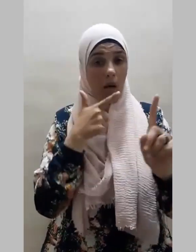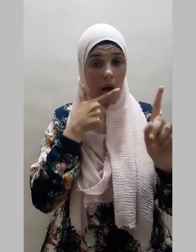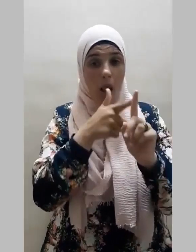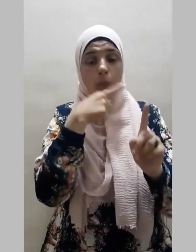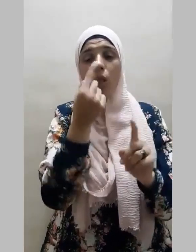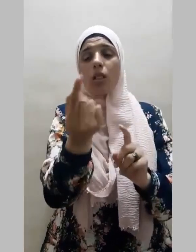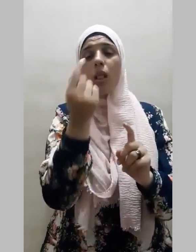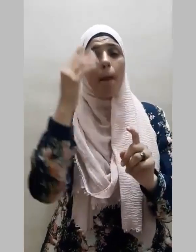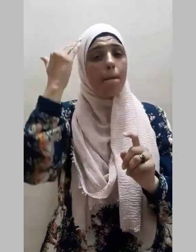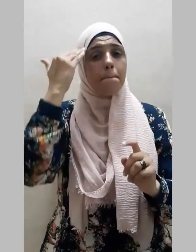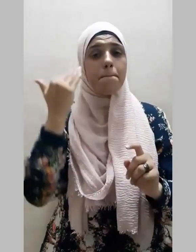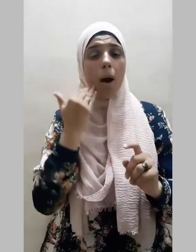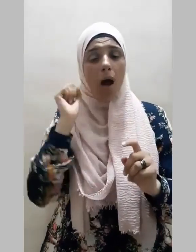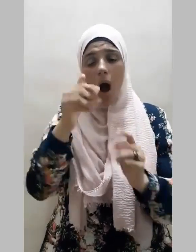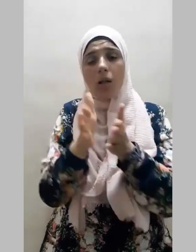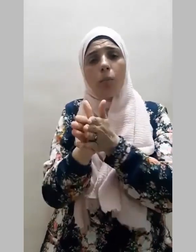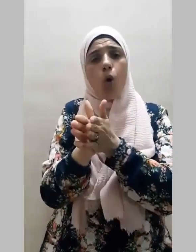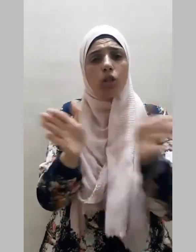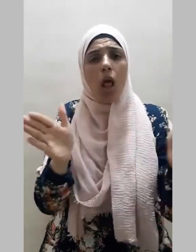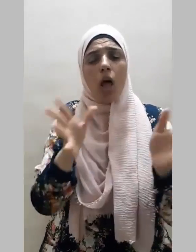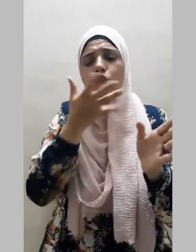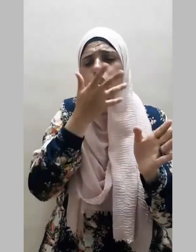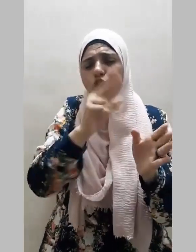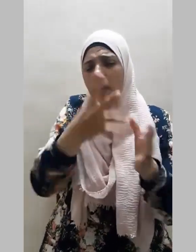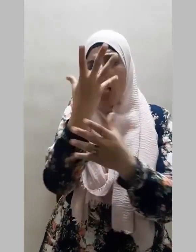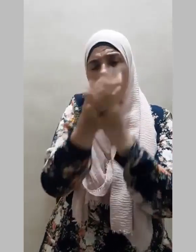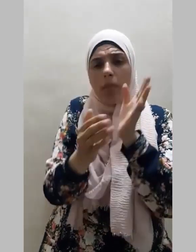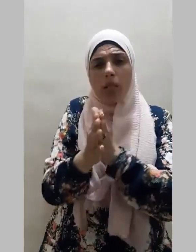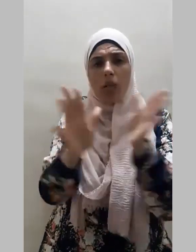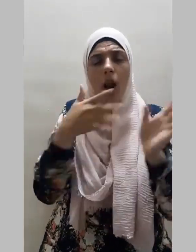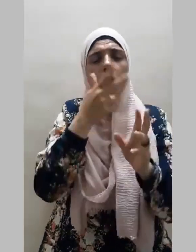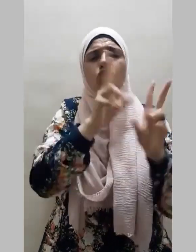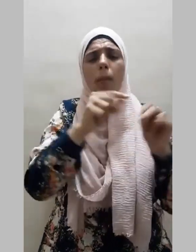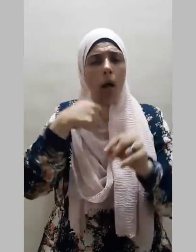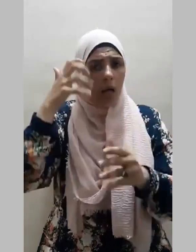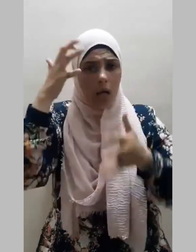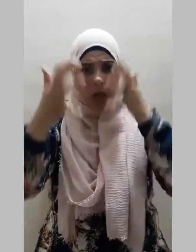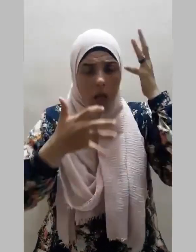المرأة المضلة ولدها ليس لها غيره